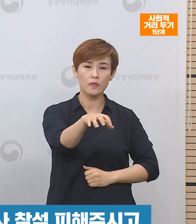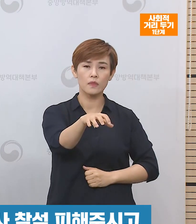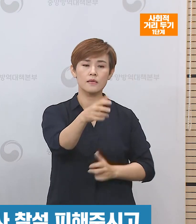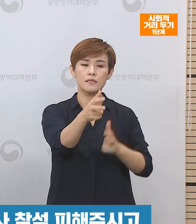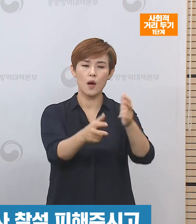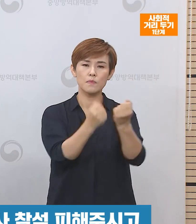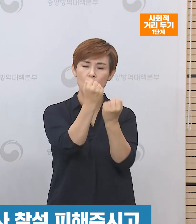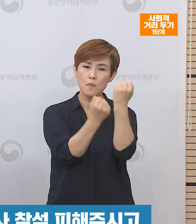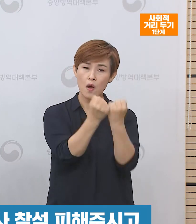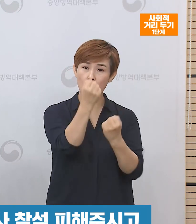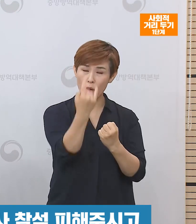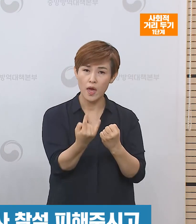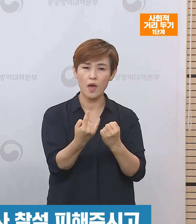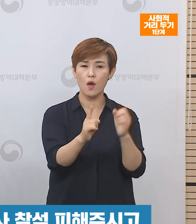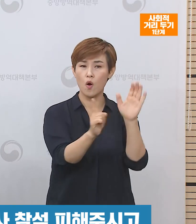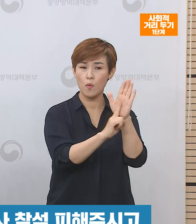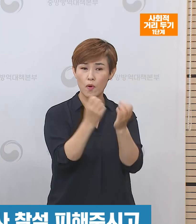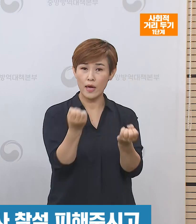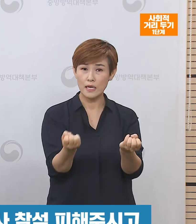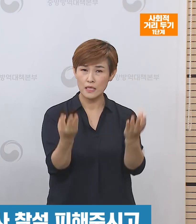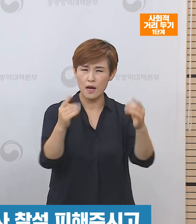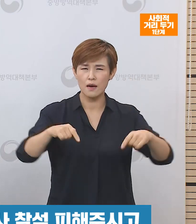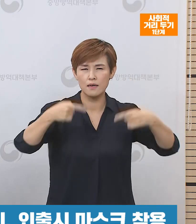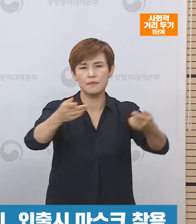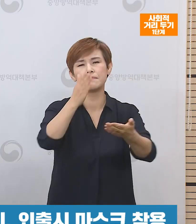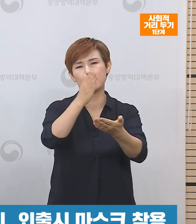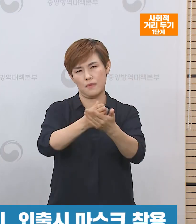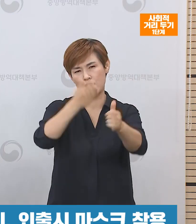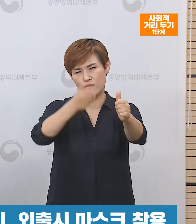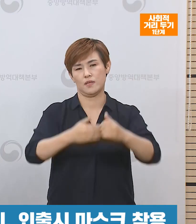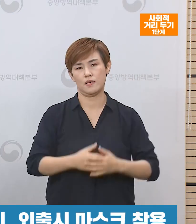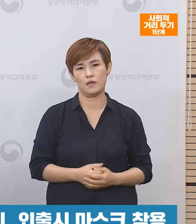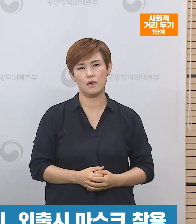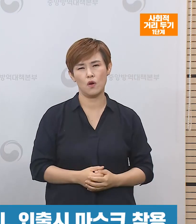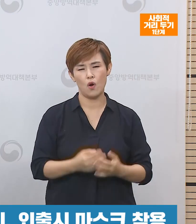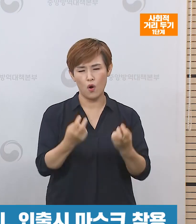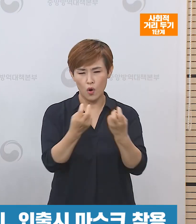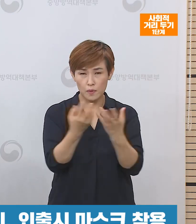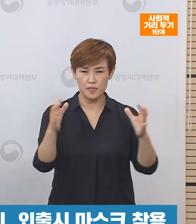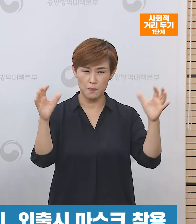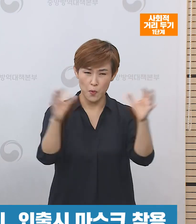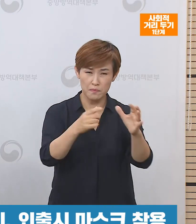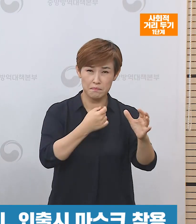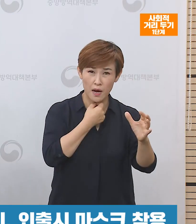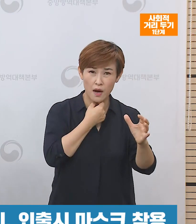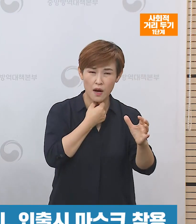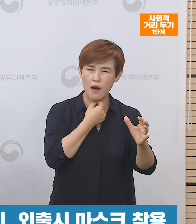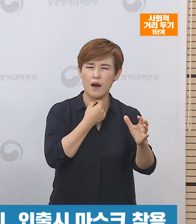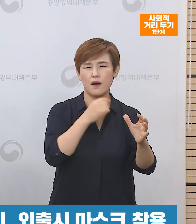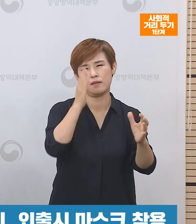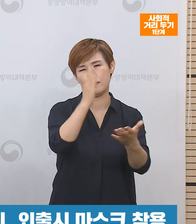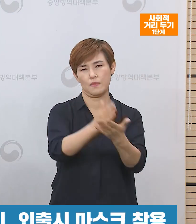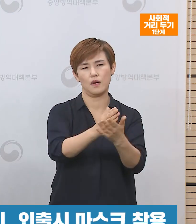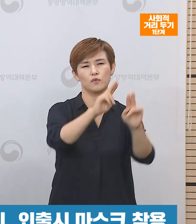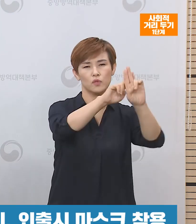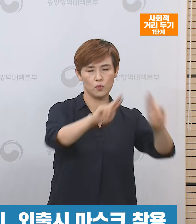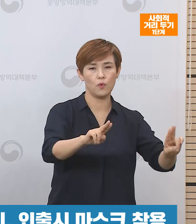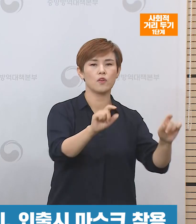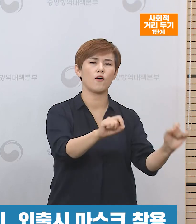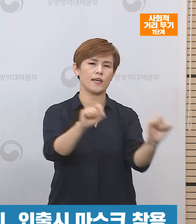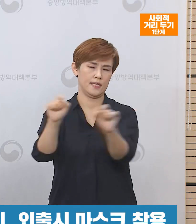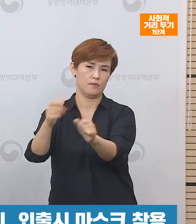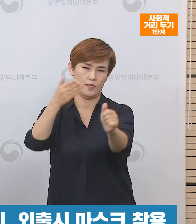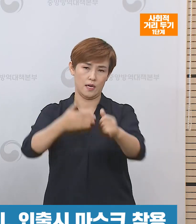설명회 홍보 행사 참석을 피해 주시고 불효불급한 소모임은 취소하거나 연기해 주시며